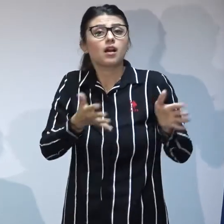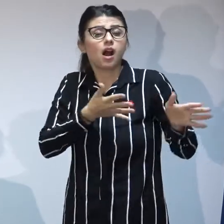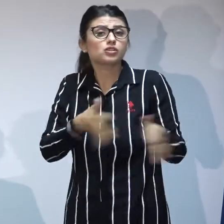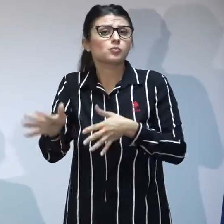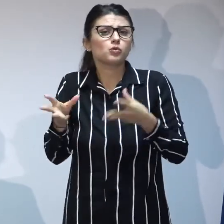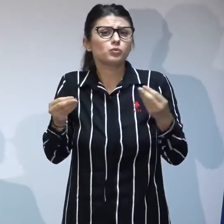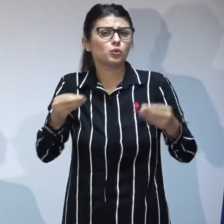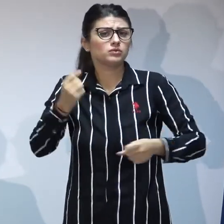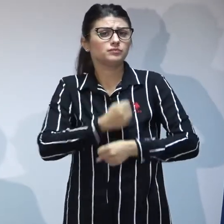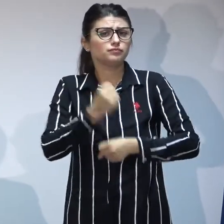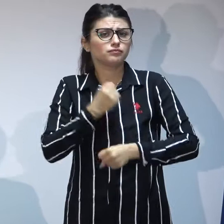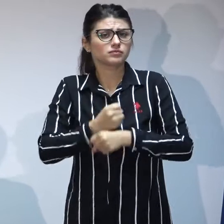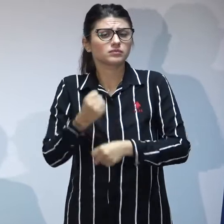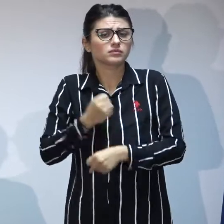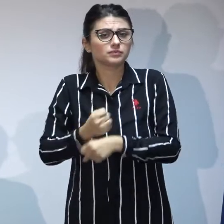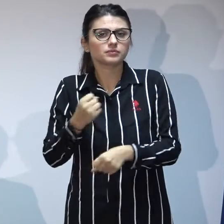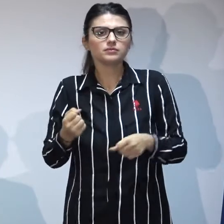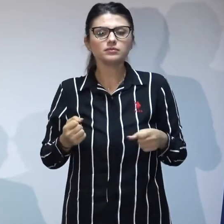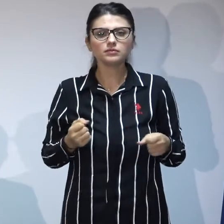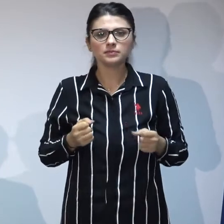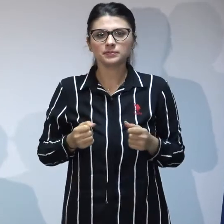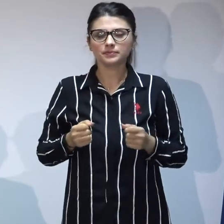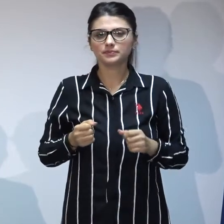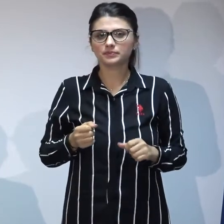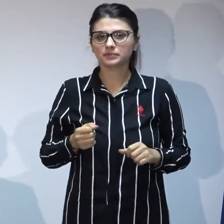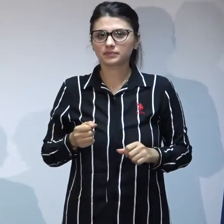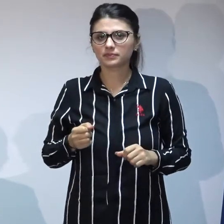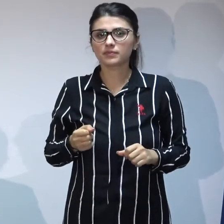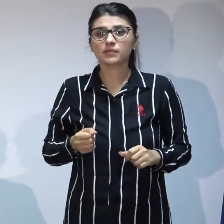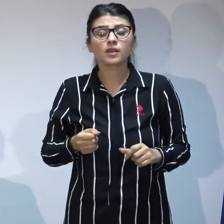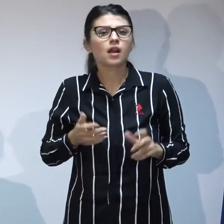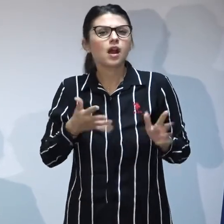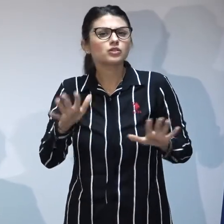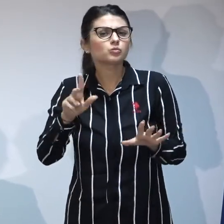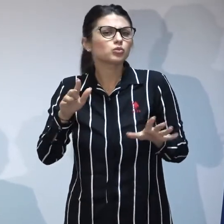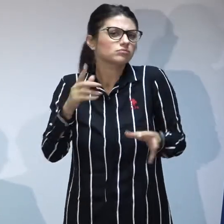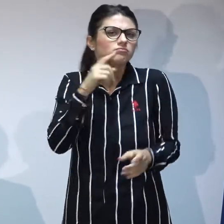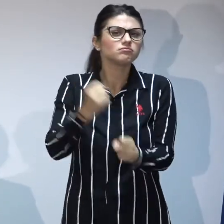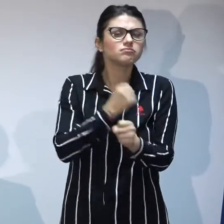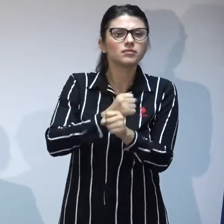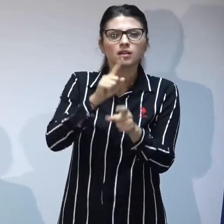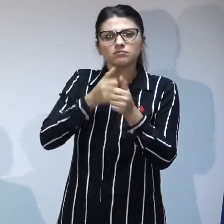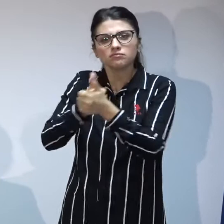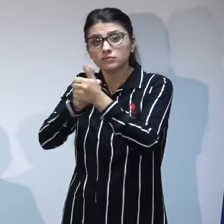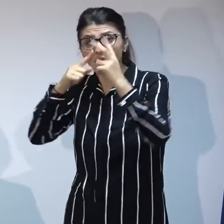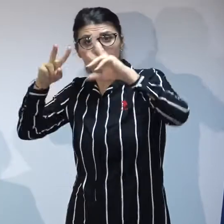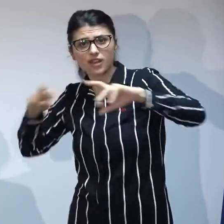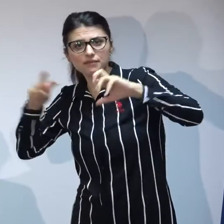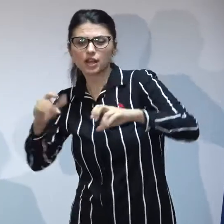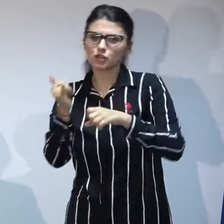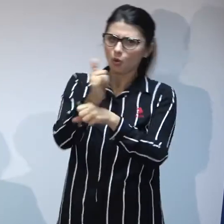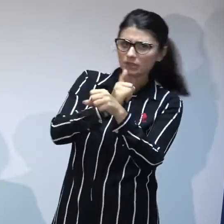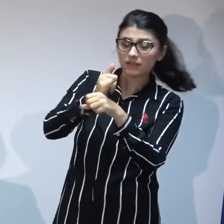proces de, să spunem așa, stimulare, verificare, observare